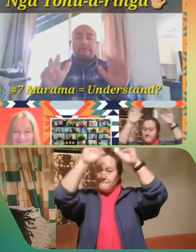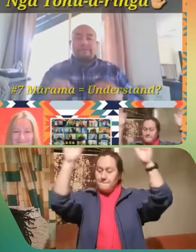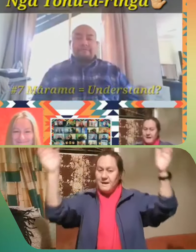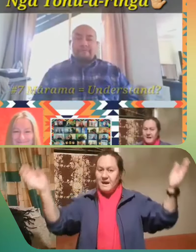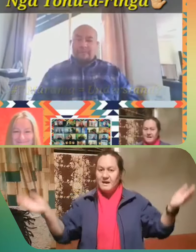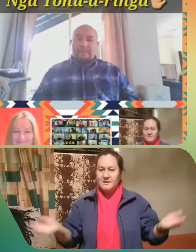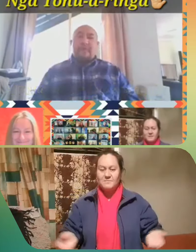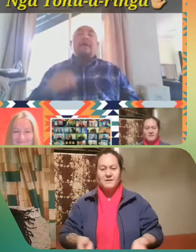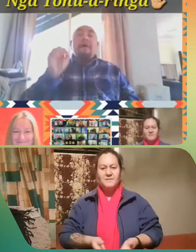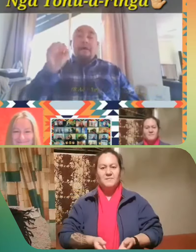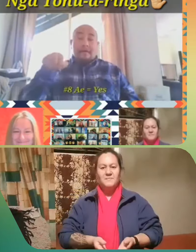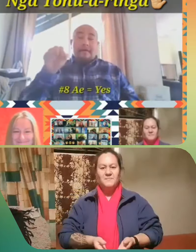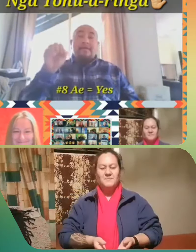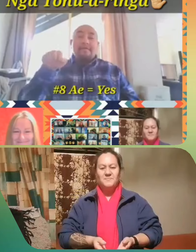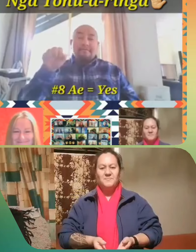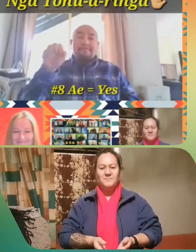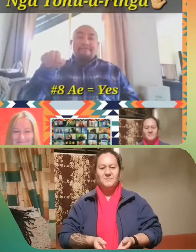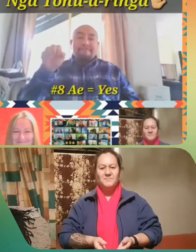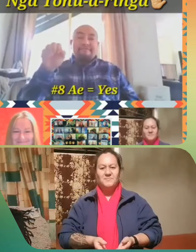Mārama.